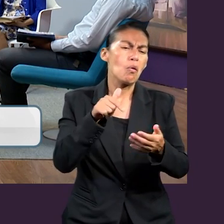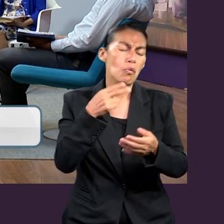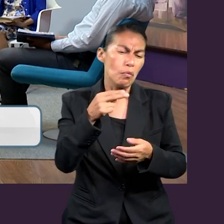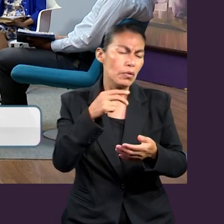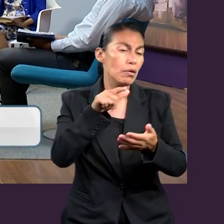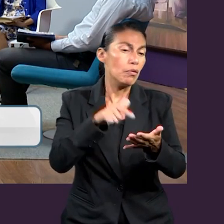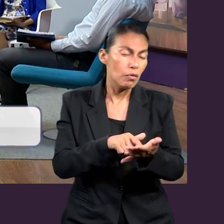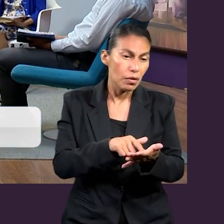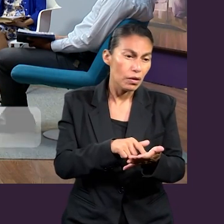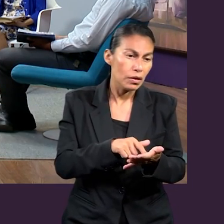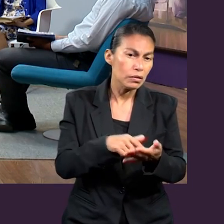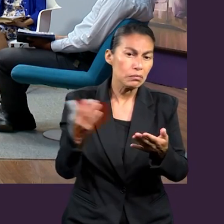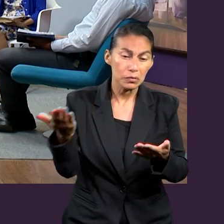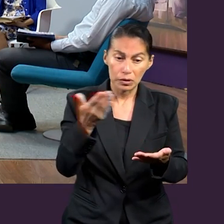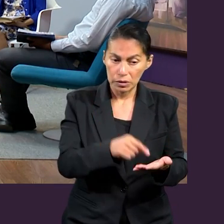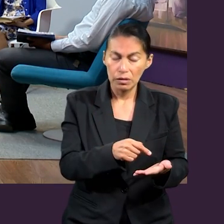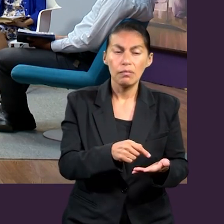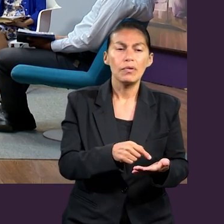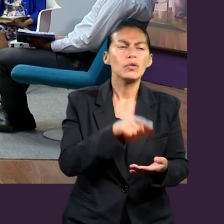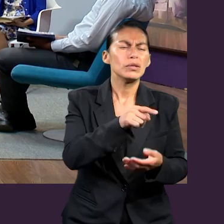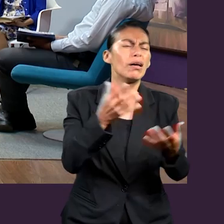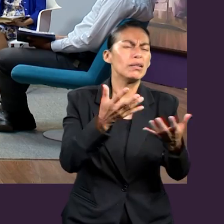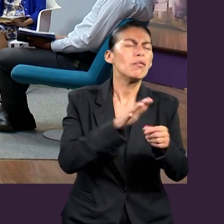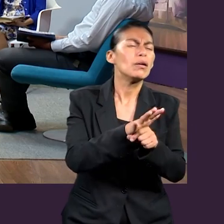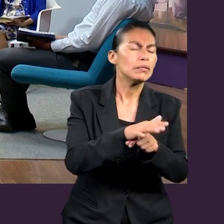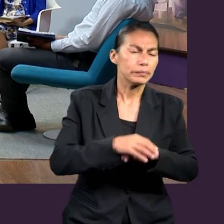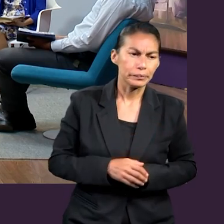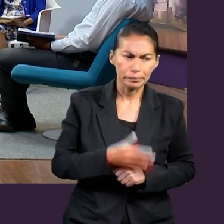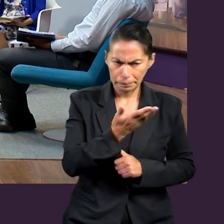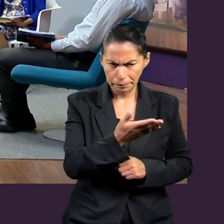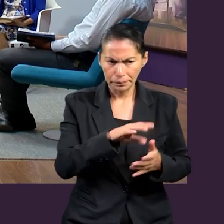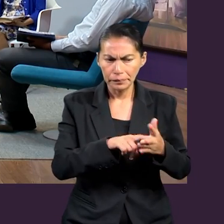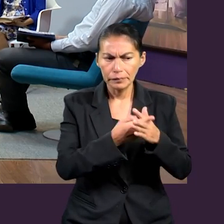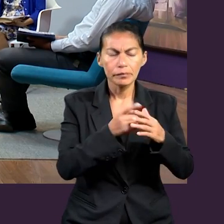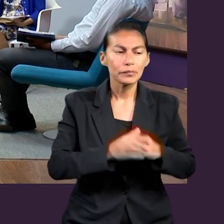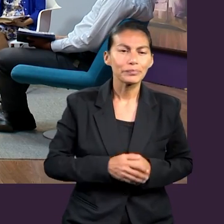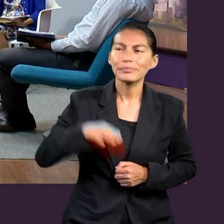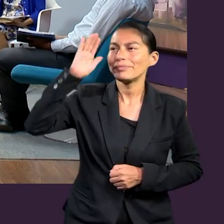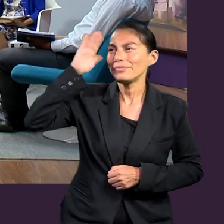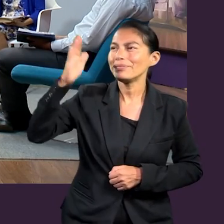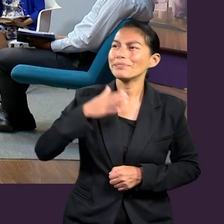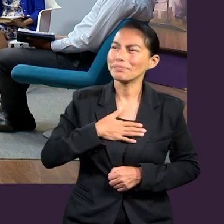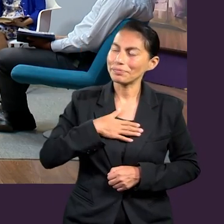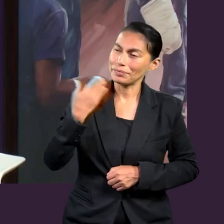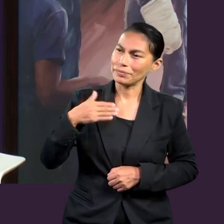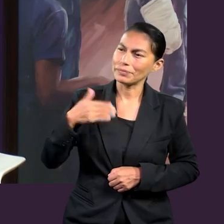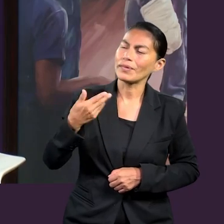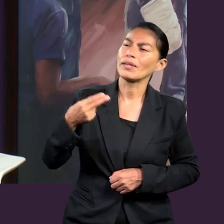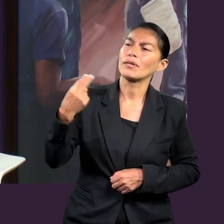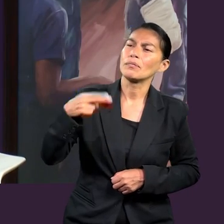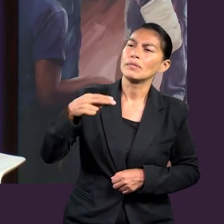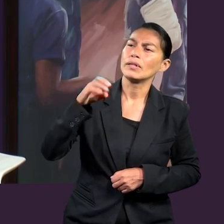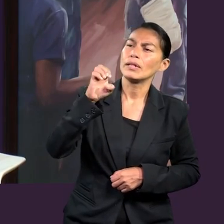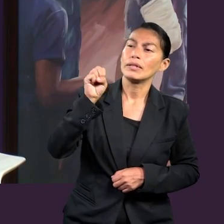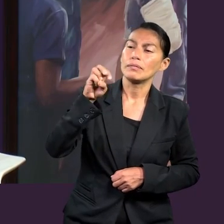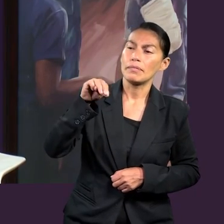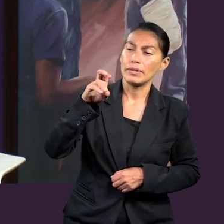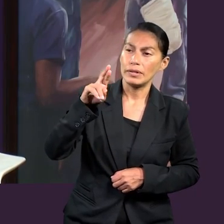el lugar de dónde vienen y también que me digan qué es lo que están haciendo. Empezamos por aquí. Hola, ¿qué tal? Mi nombre es